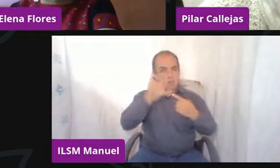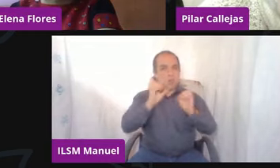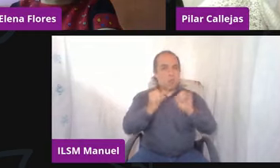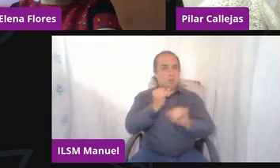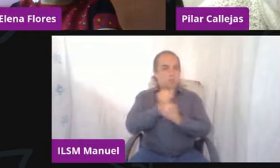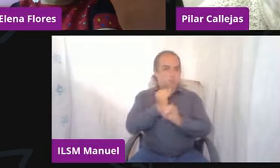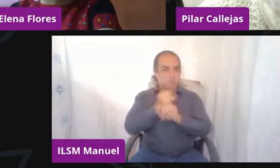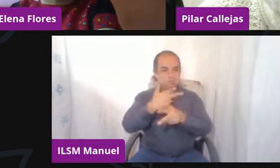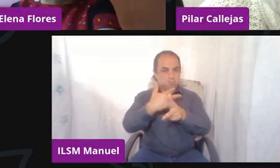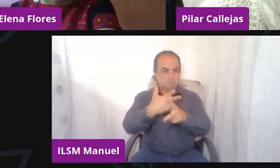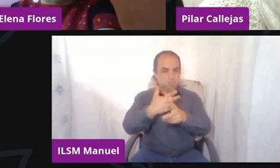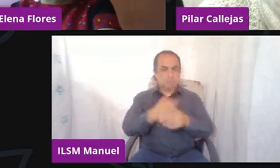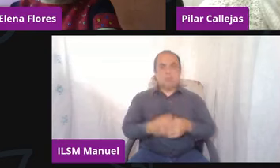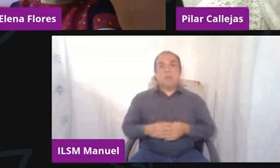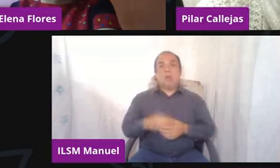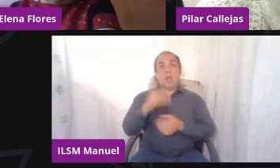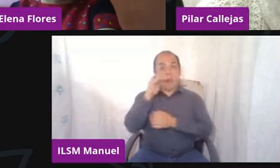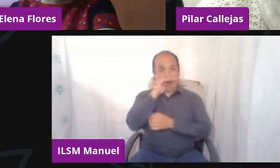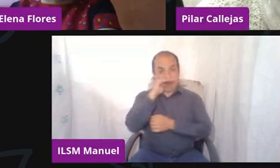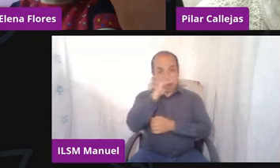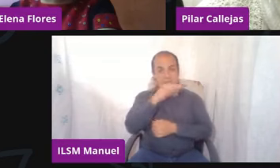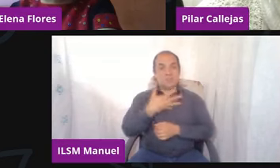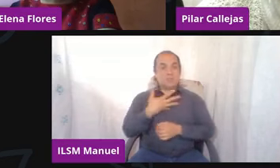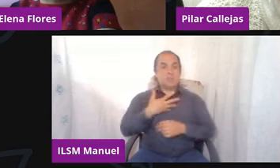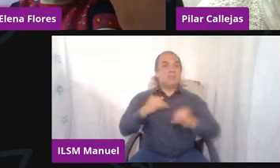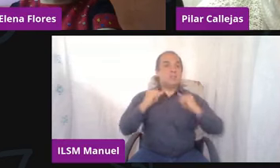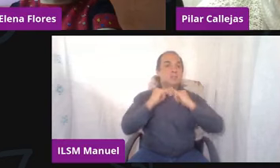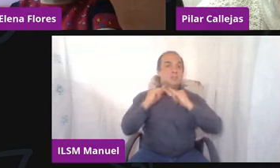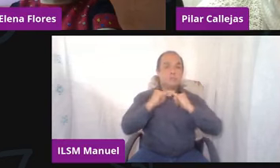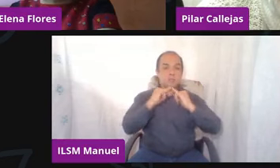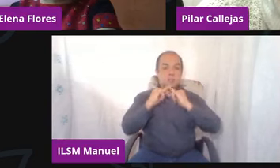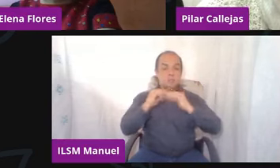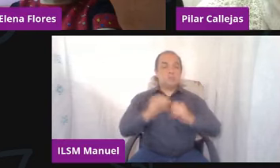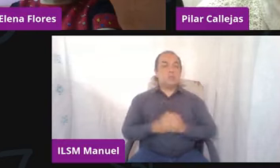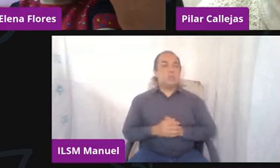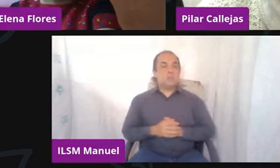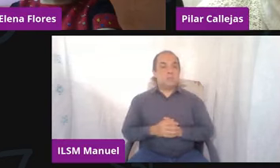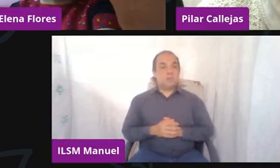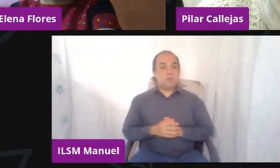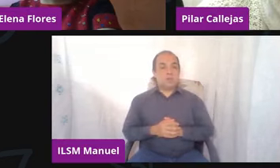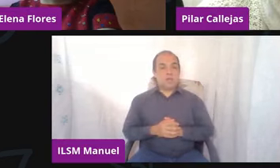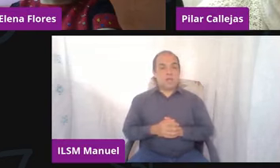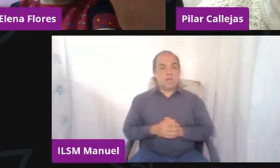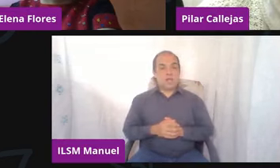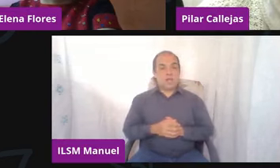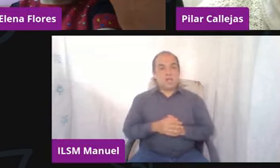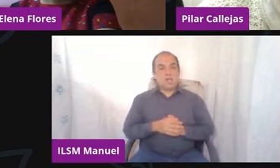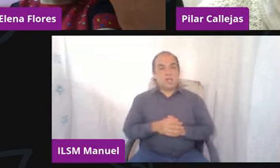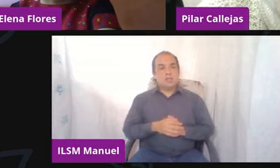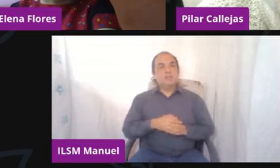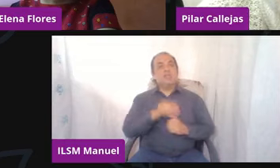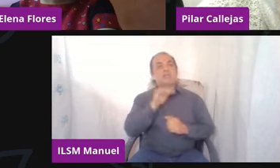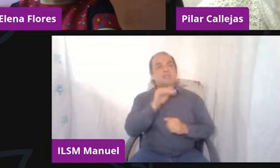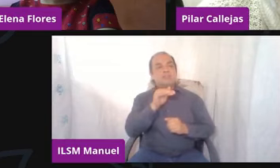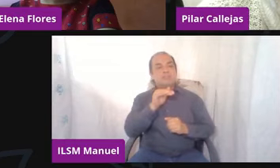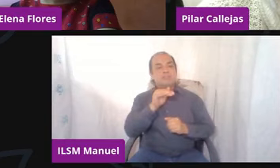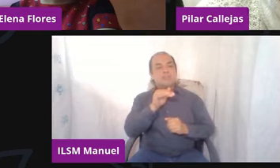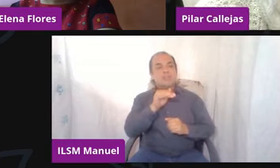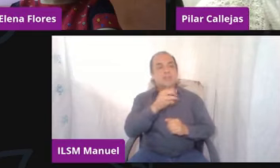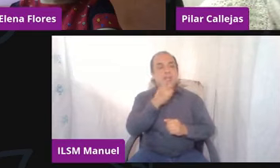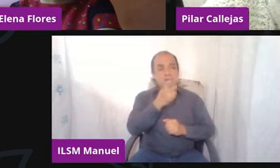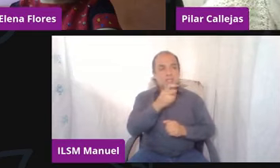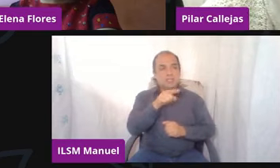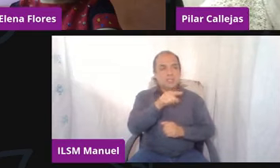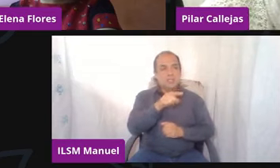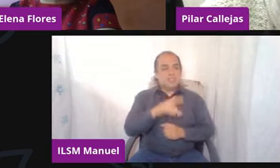incluso de forma gratuita que hay en los institutos acercarse porque esto de ya sentirse agotada y querer dormir todo